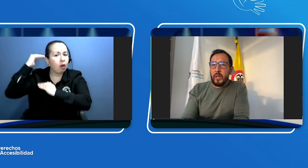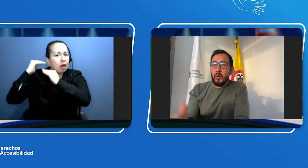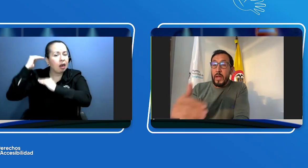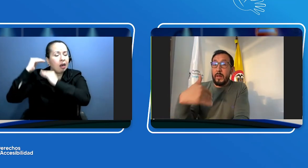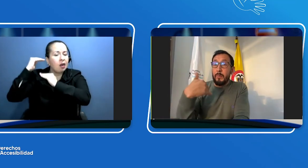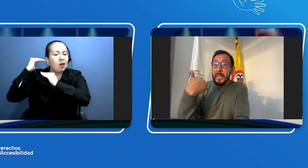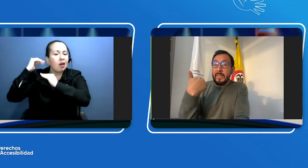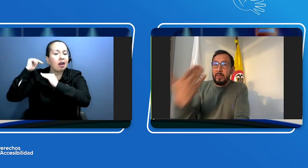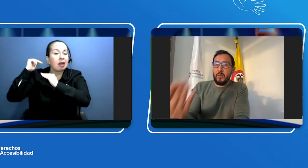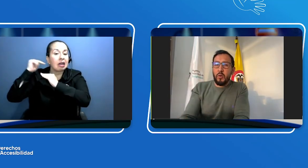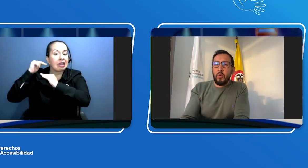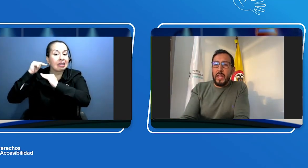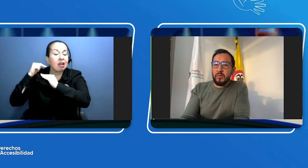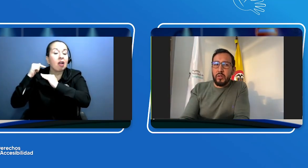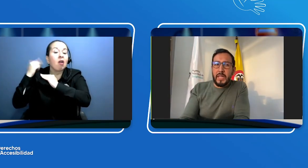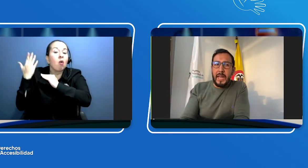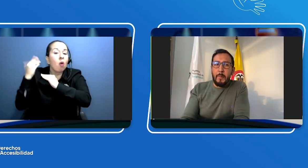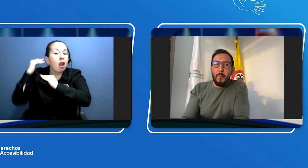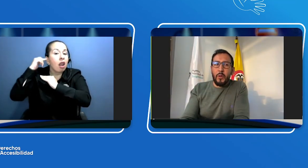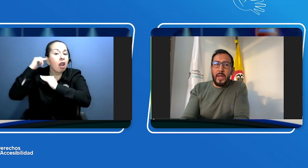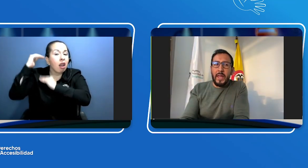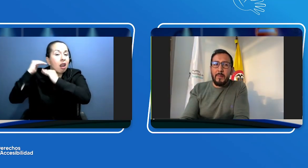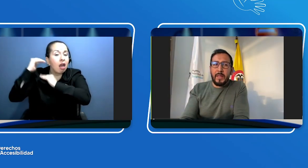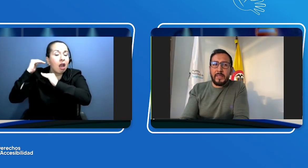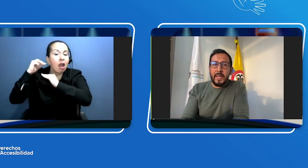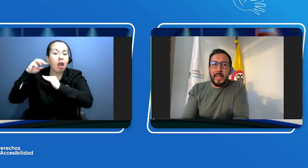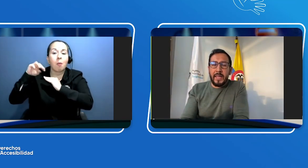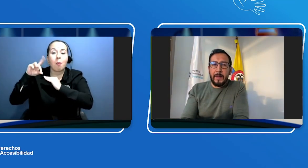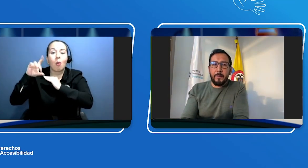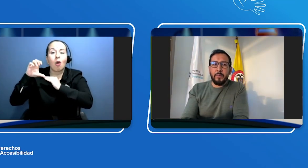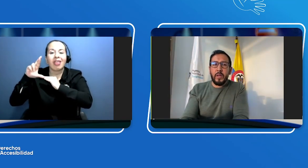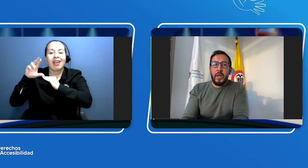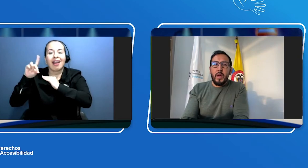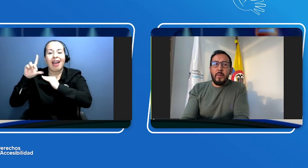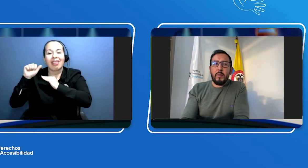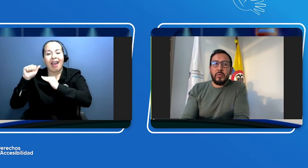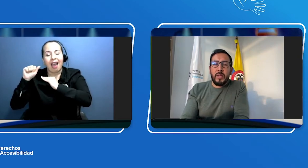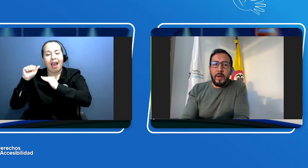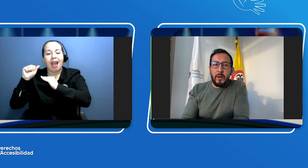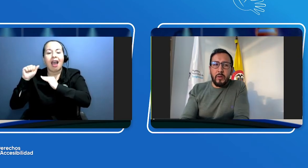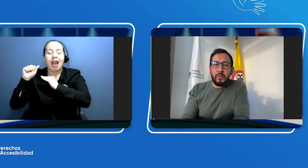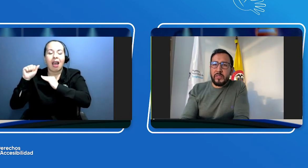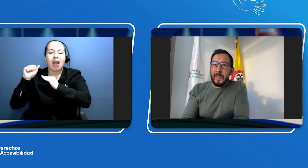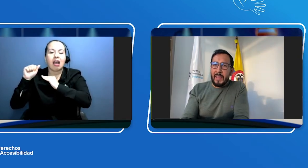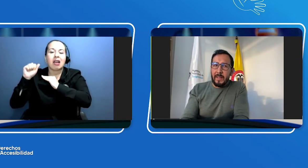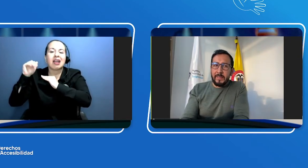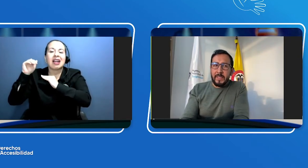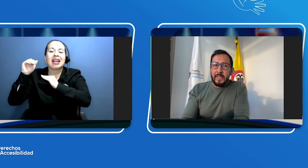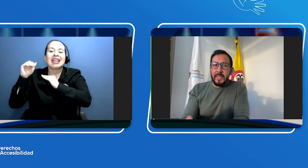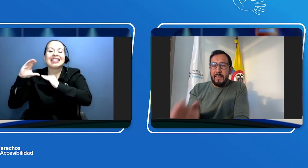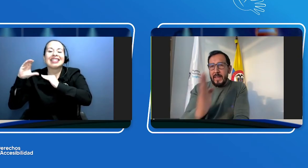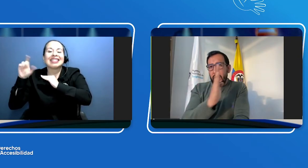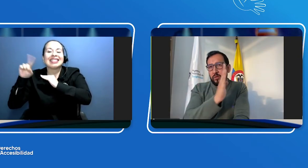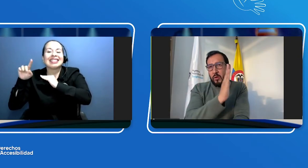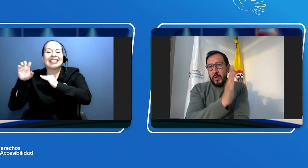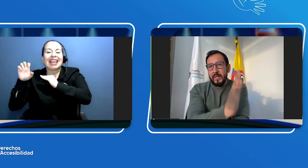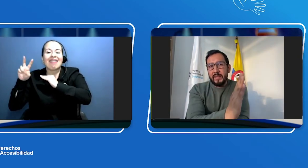una presento una sordera moderadamente vamos a llamarlo severa que va de los 56